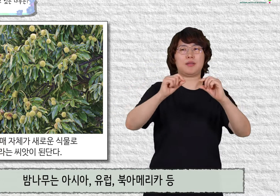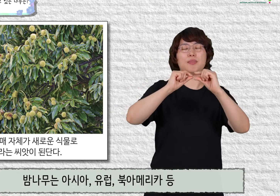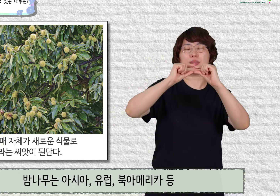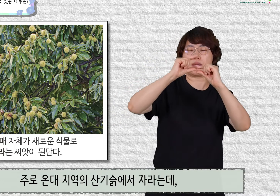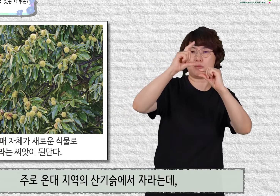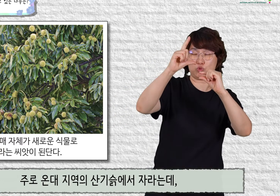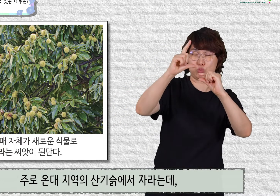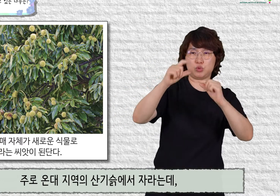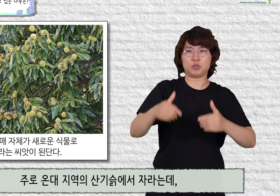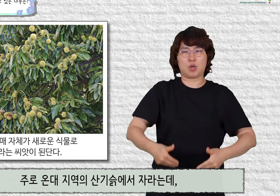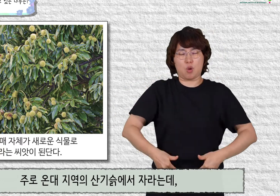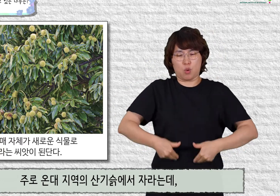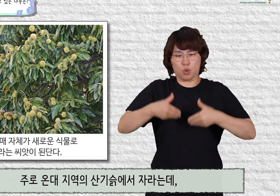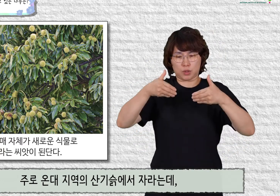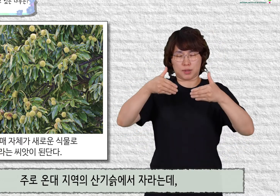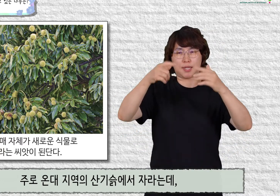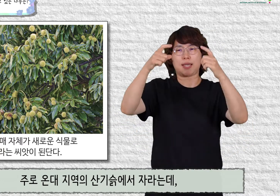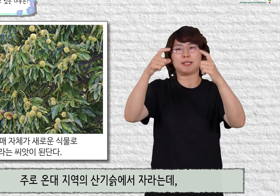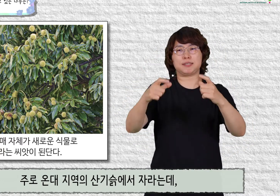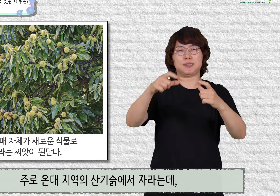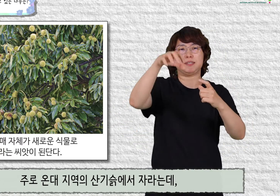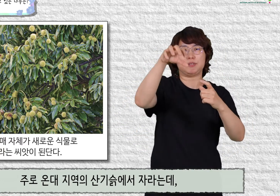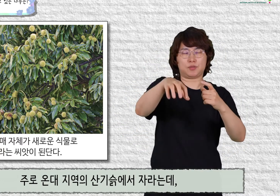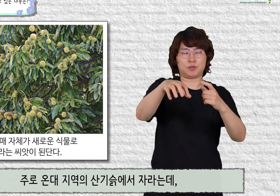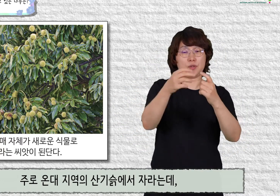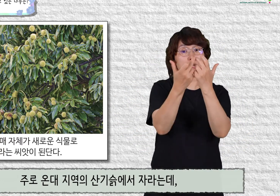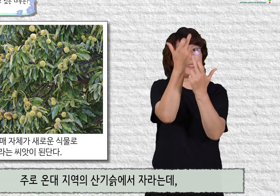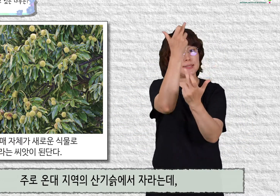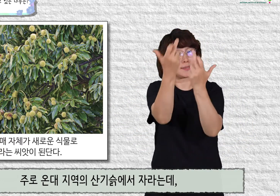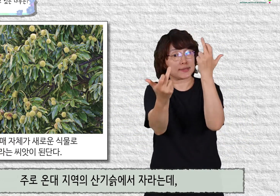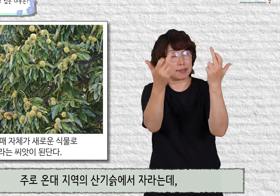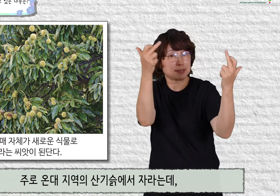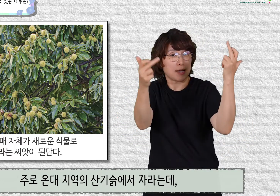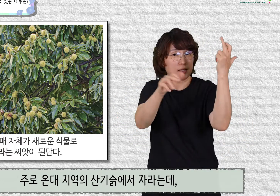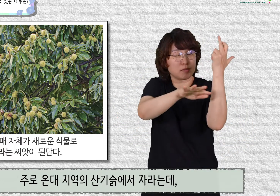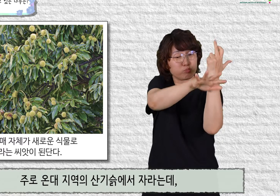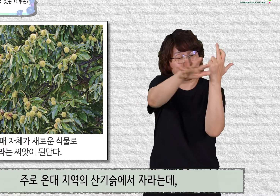주로 온대 지역의 산깨슬기에서 자라는데,